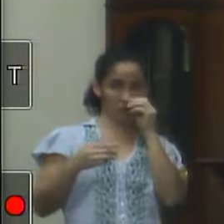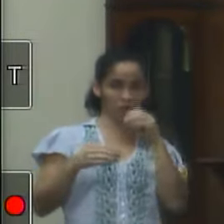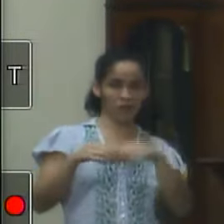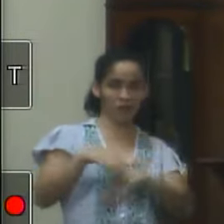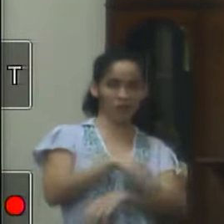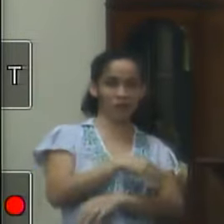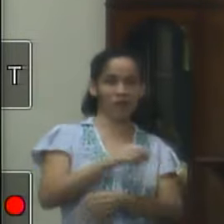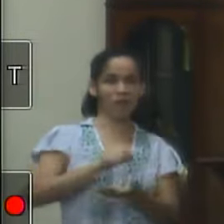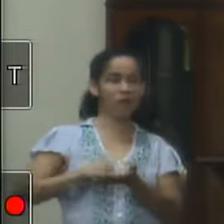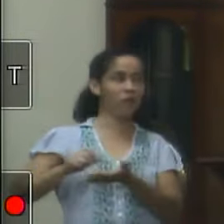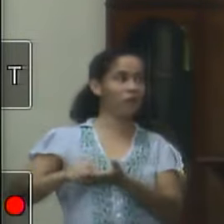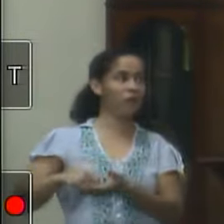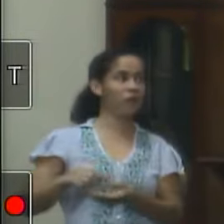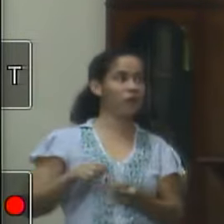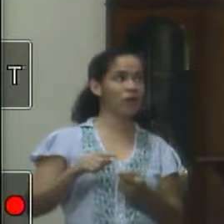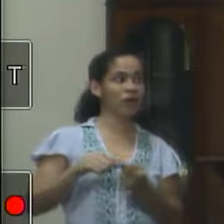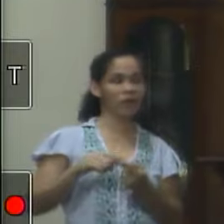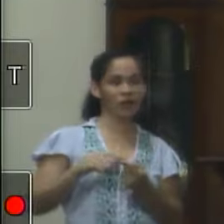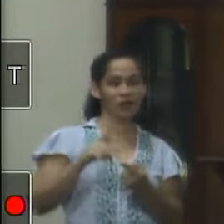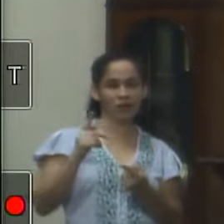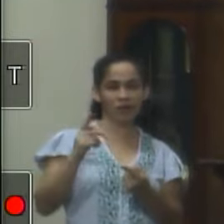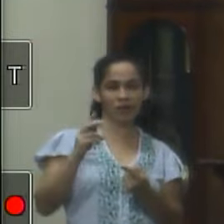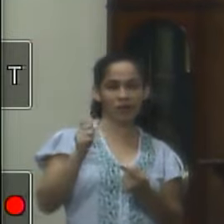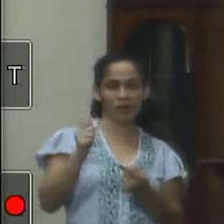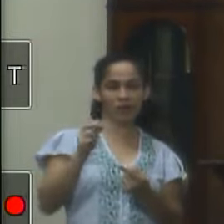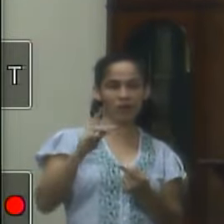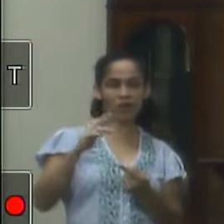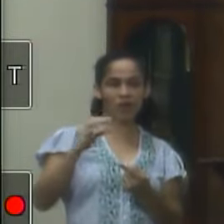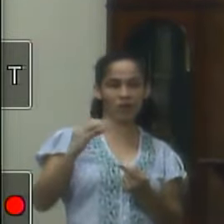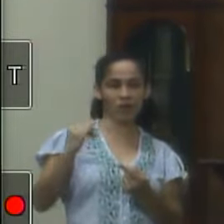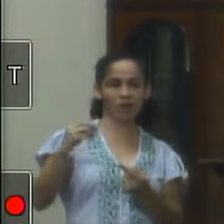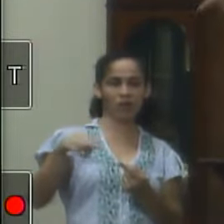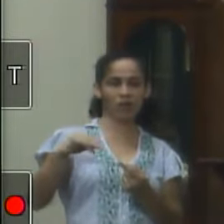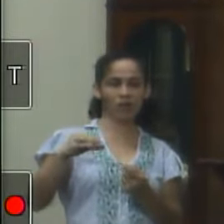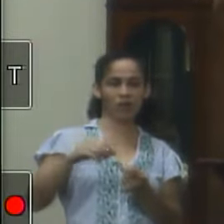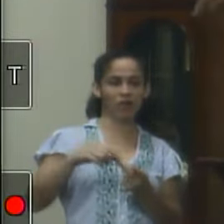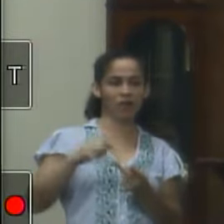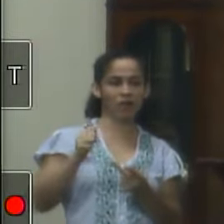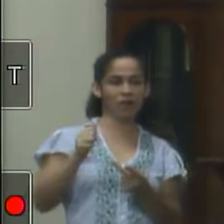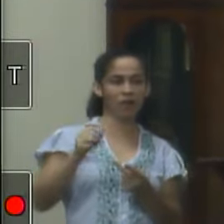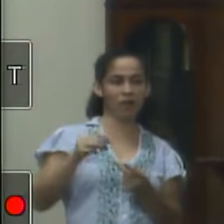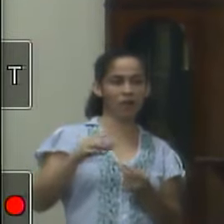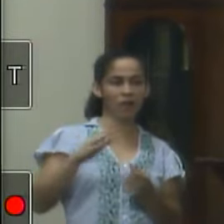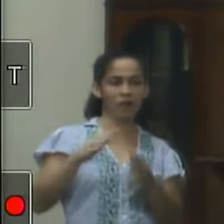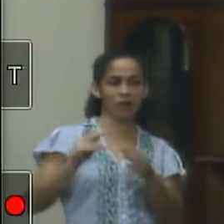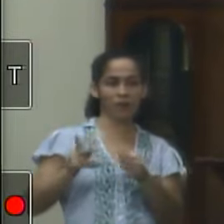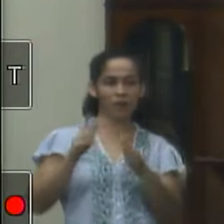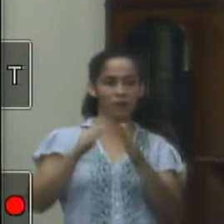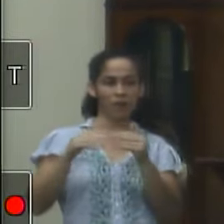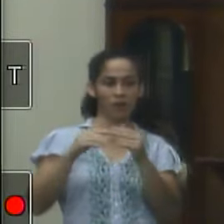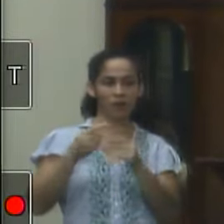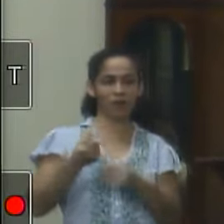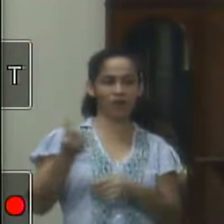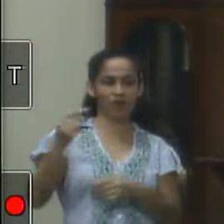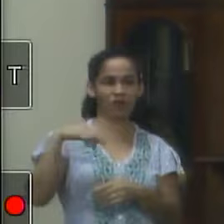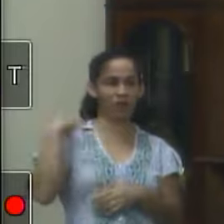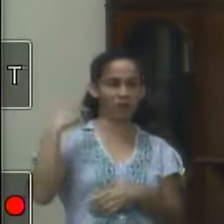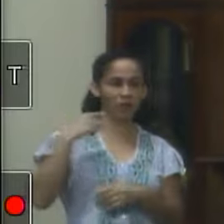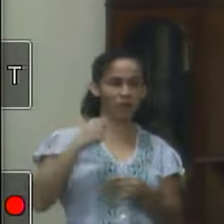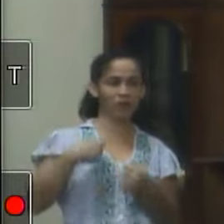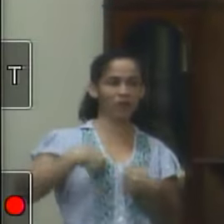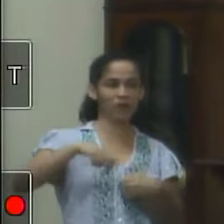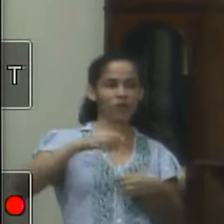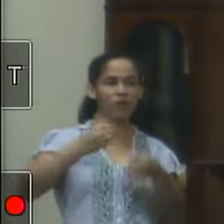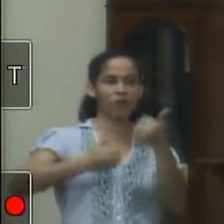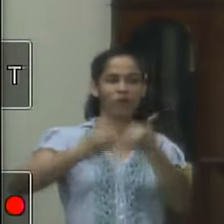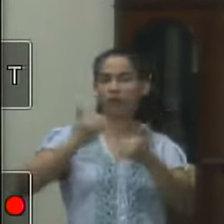margem para isso primeiro patrocínio atletas quantas pessoas vem pedir dinheiro para os vereadores aqui porque precisa para um jogo